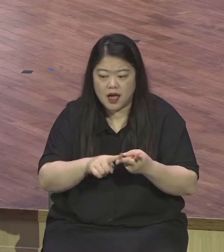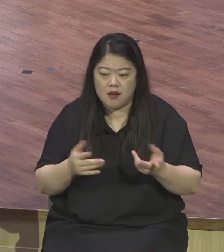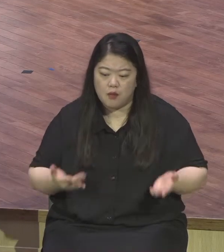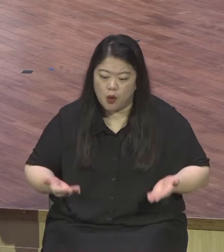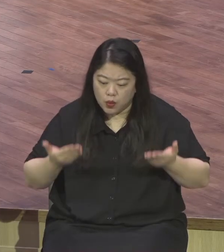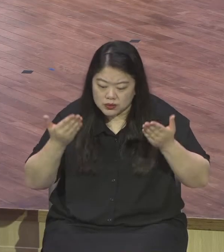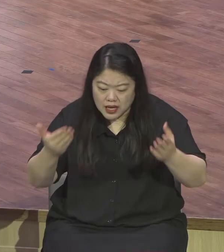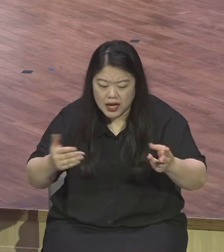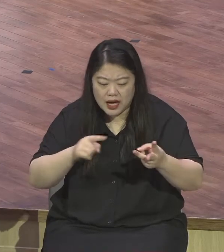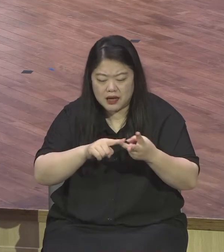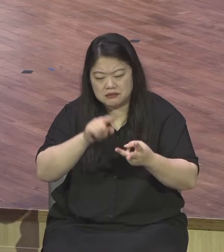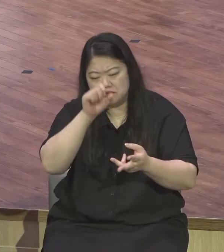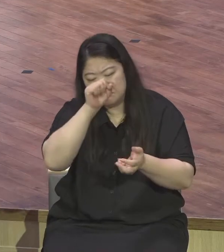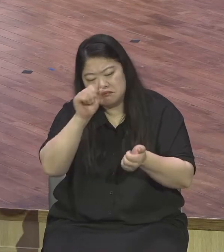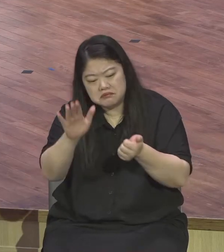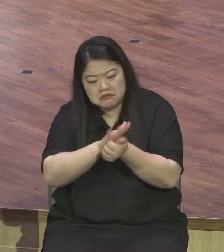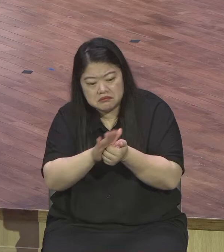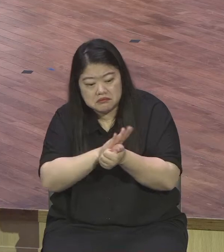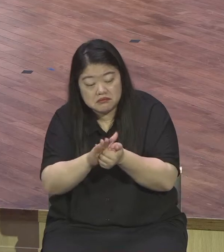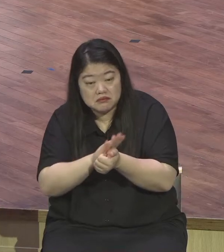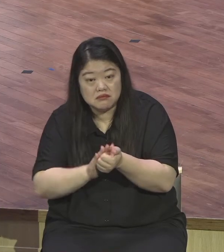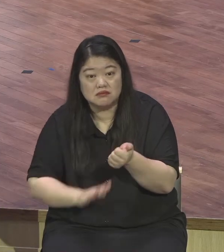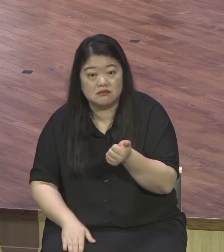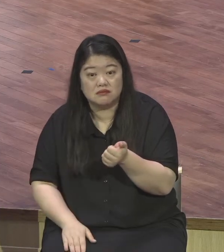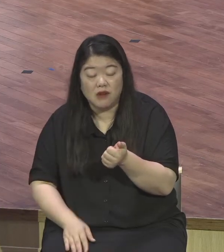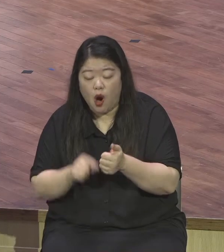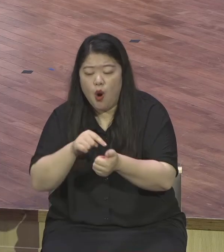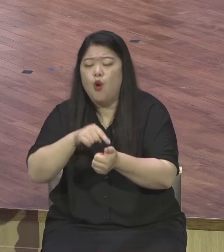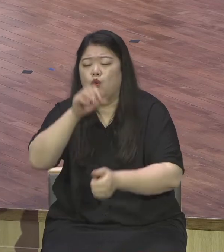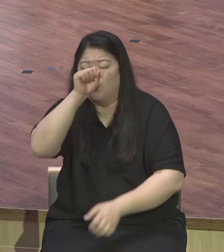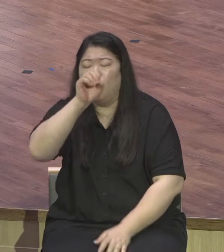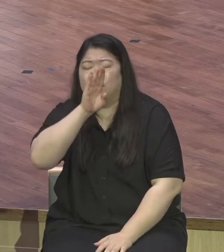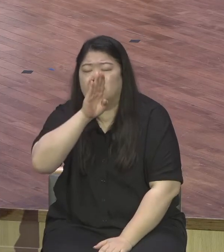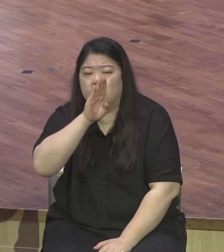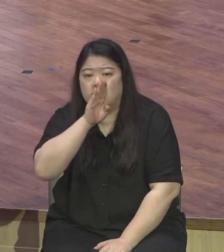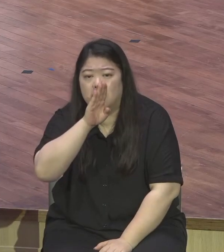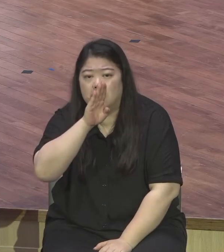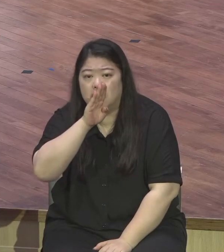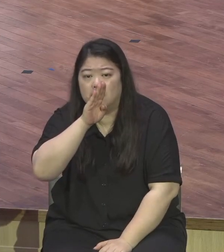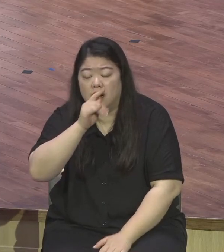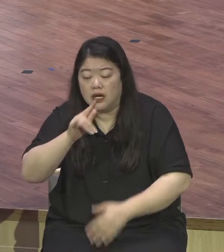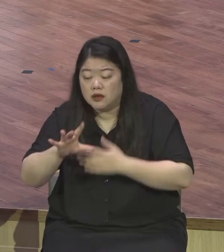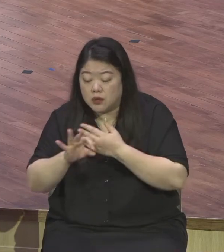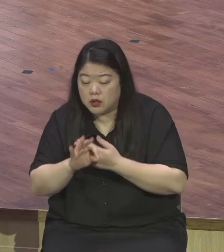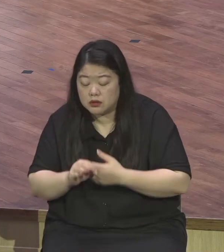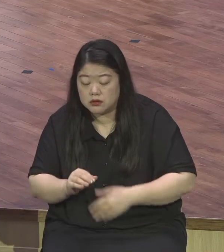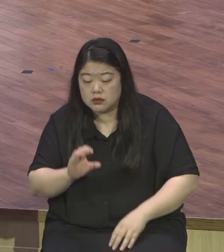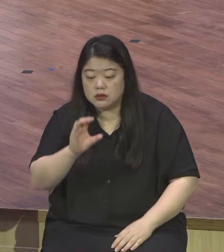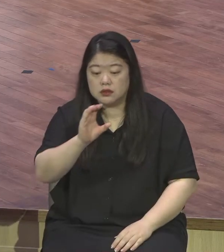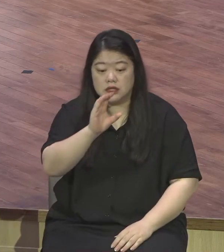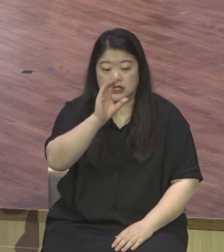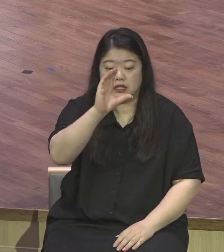다른 종교 뭐가 다릅니까 구제 봉사 선행 착하게 살아라